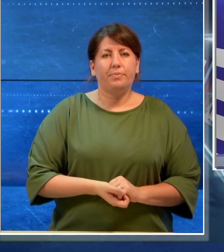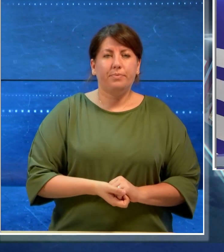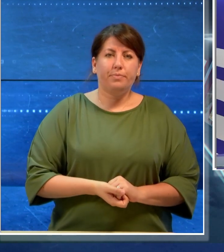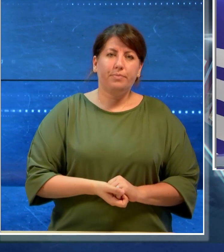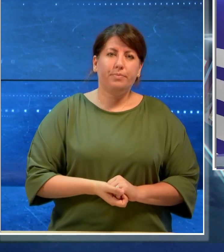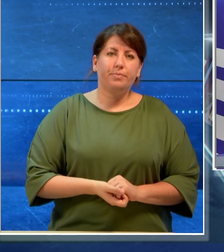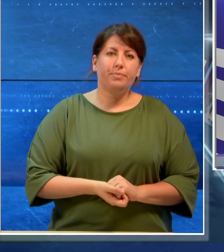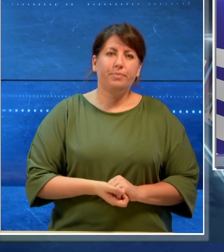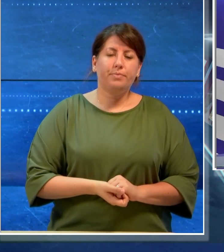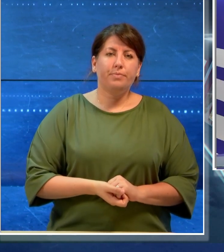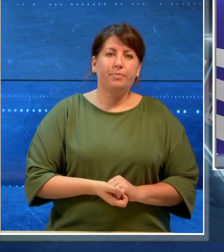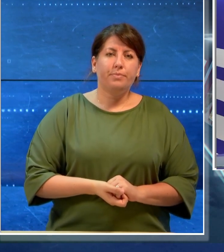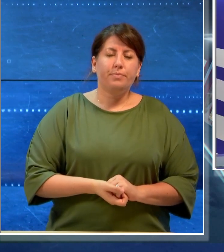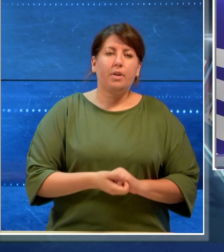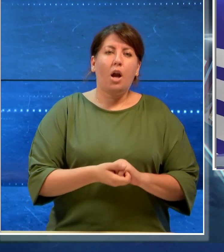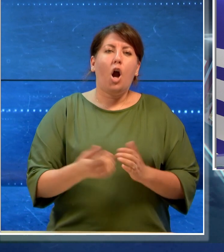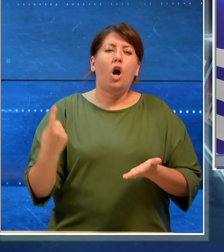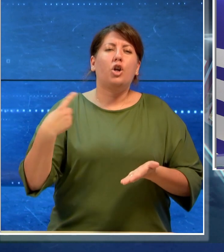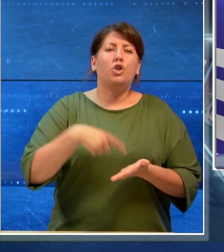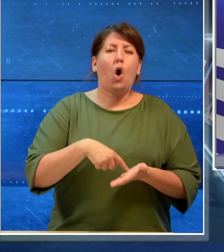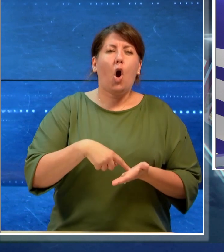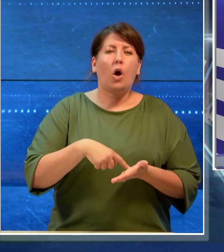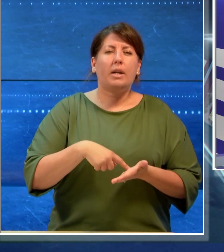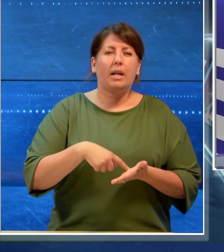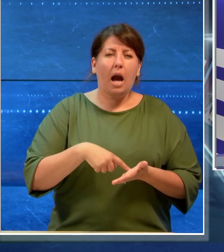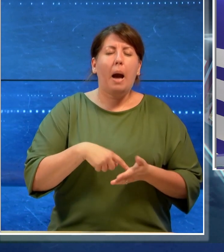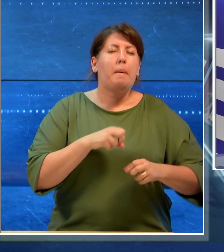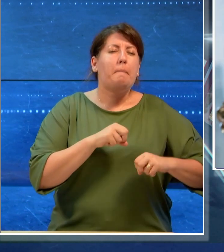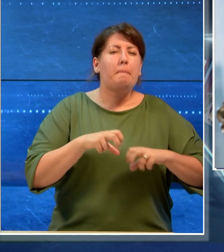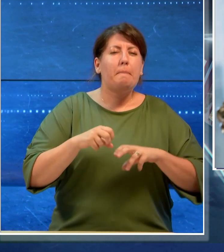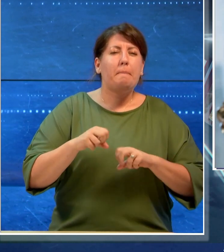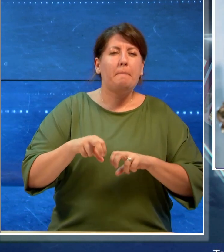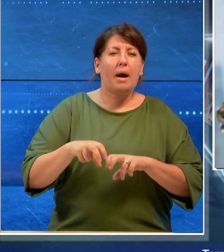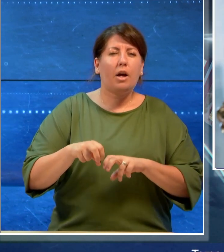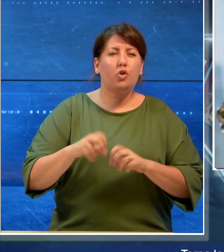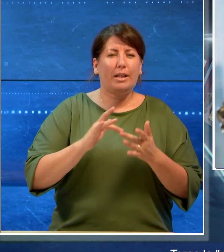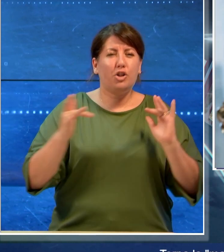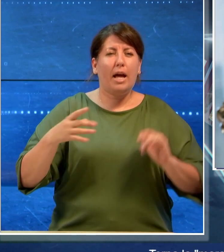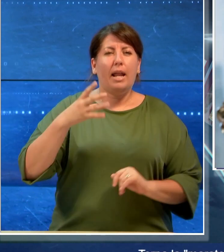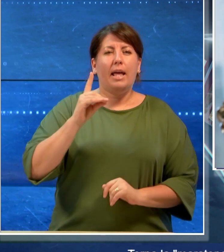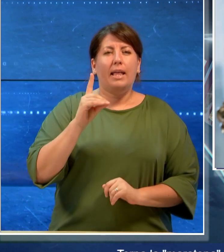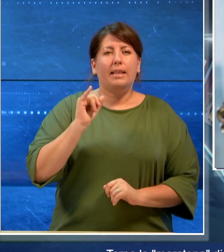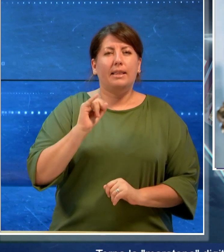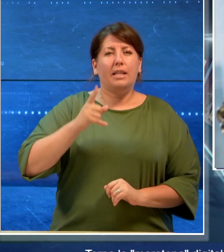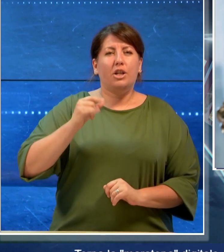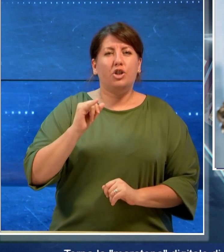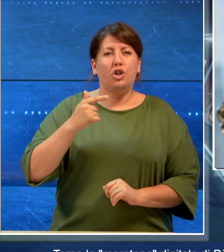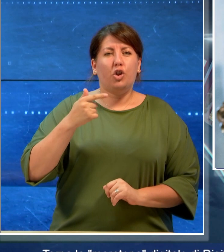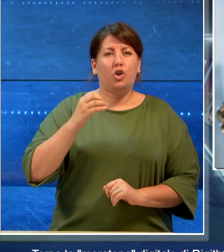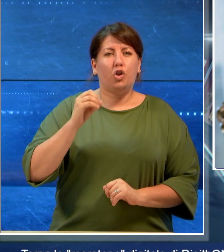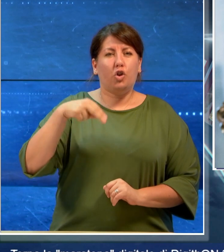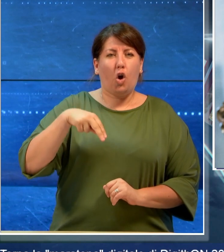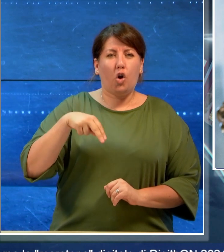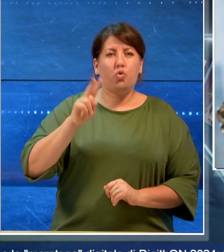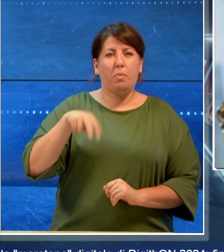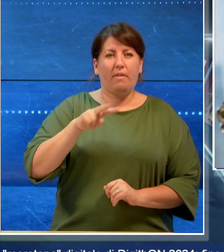Torna la Maratona Digitale Digiton 2024. Fino al